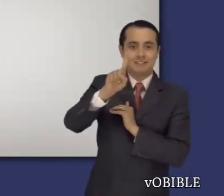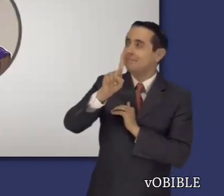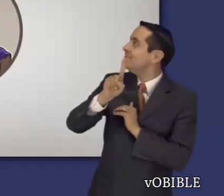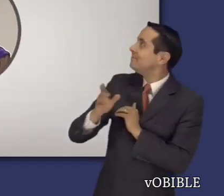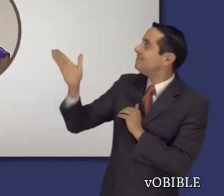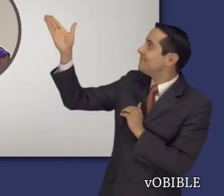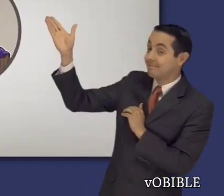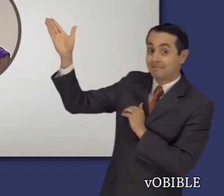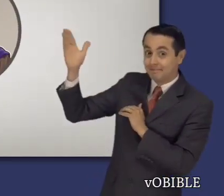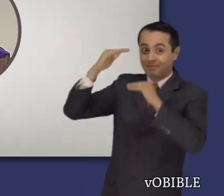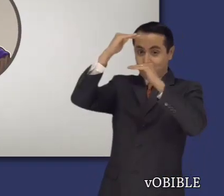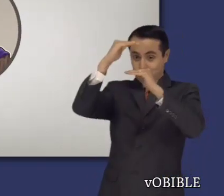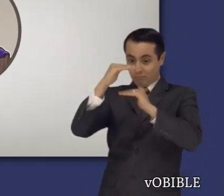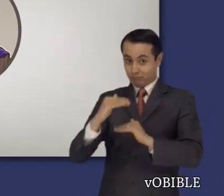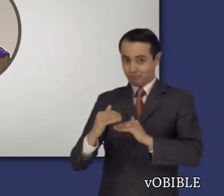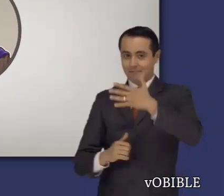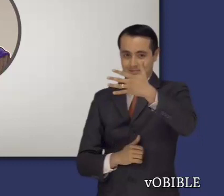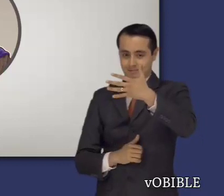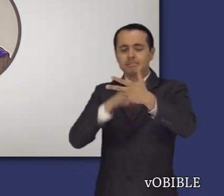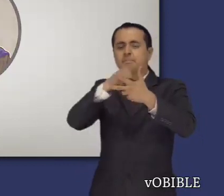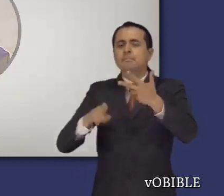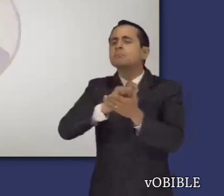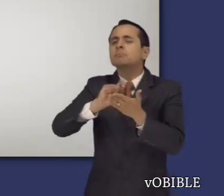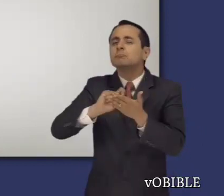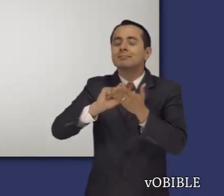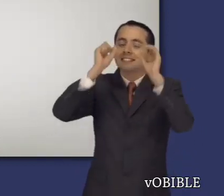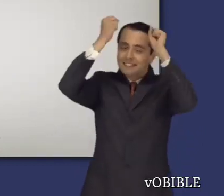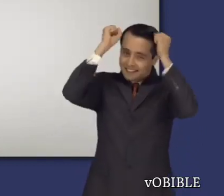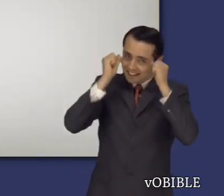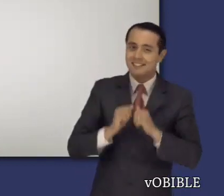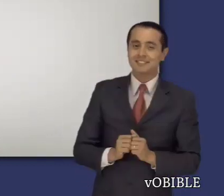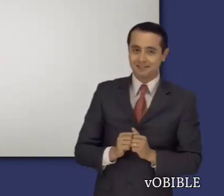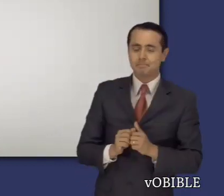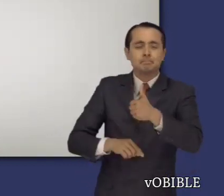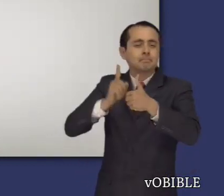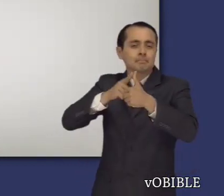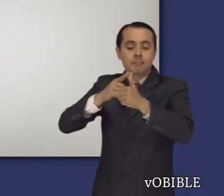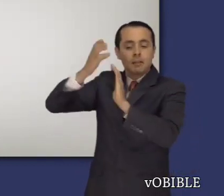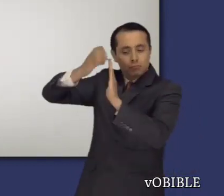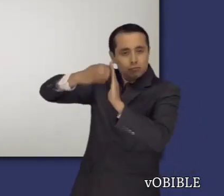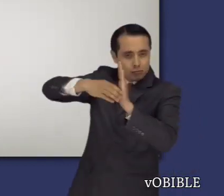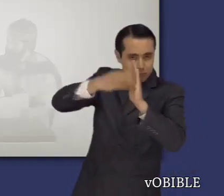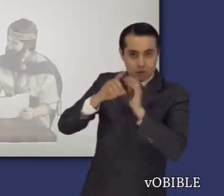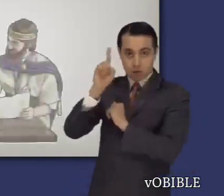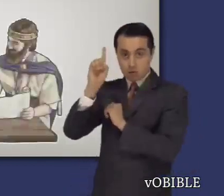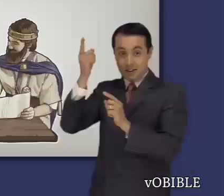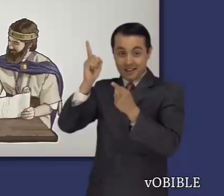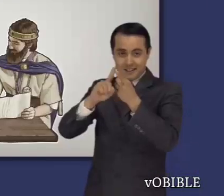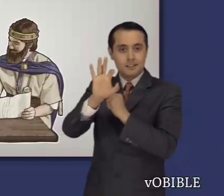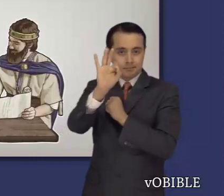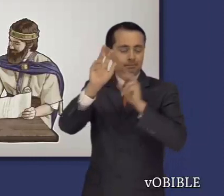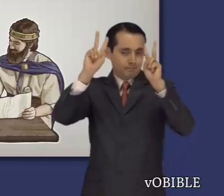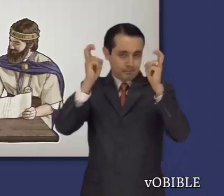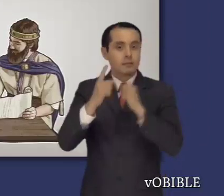tres secciones se atribuyen a Salomón. En la primera, que abarca los capítulos 1 a 9, hallamos breves